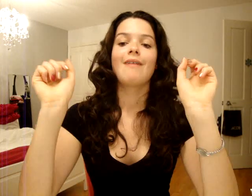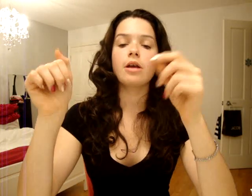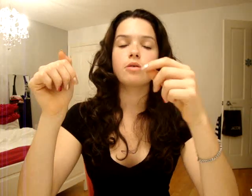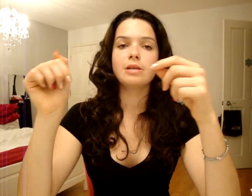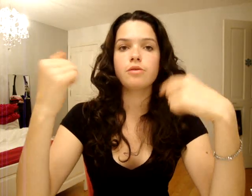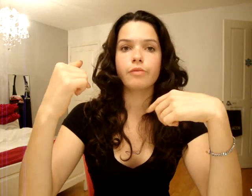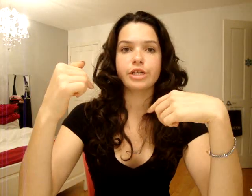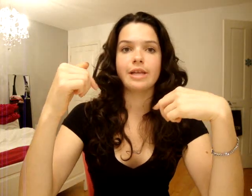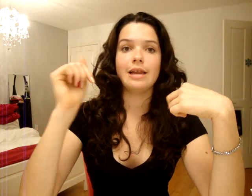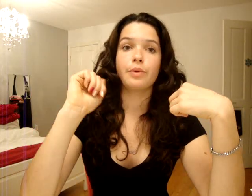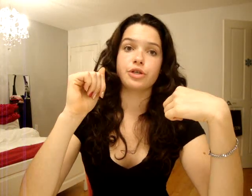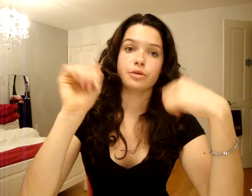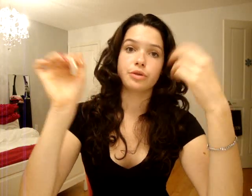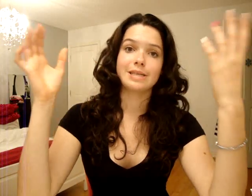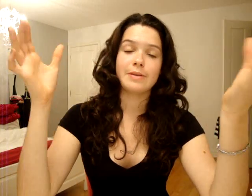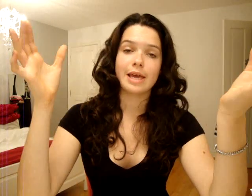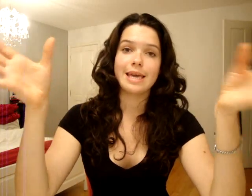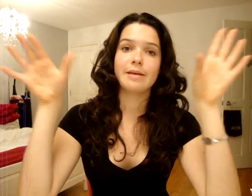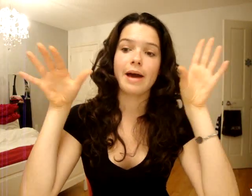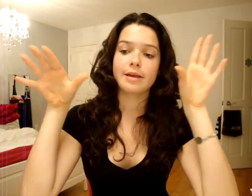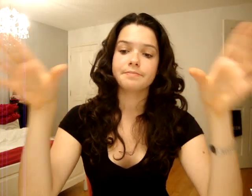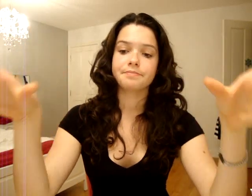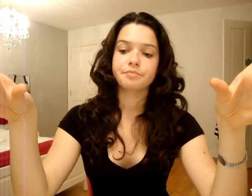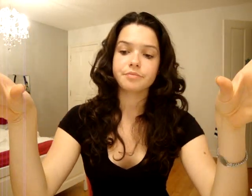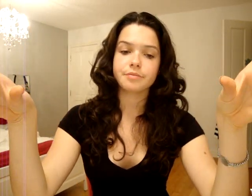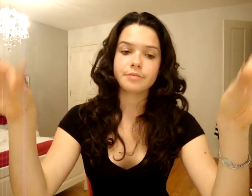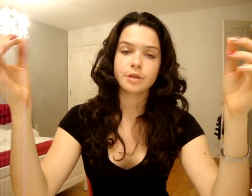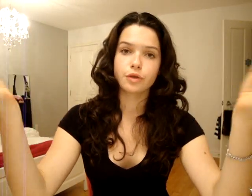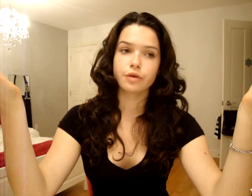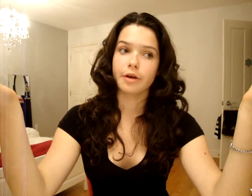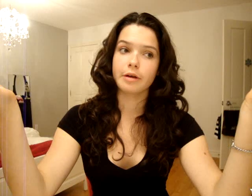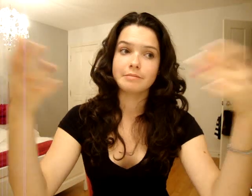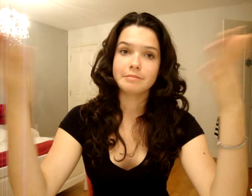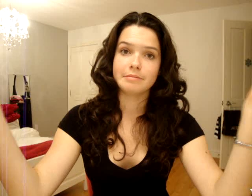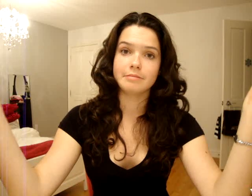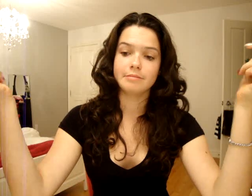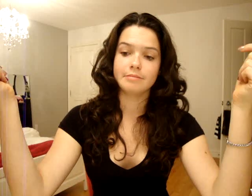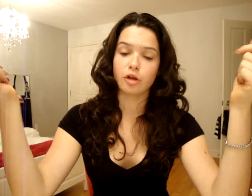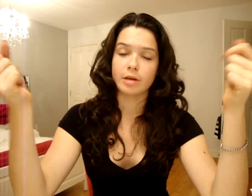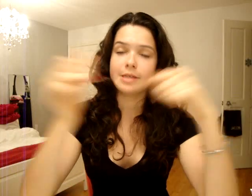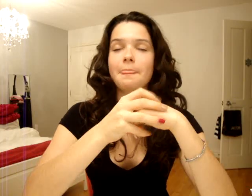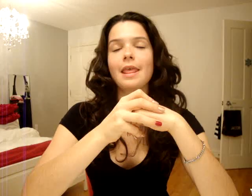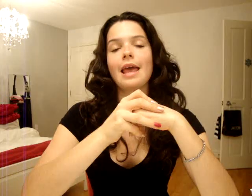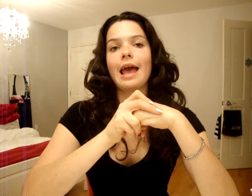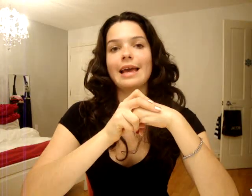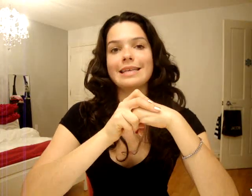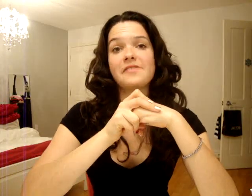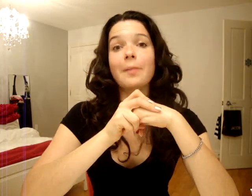Fait que là, au début, moi, j'étais les Rangers. Donc, les Américains qui débarquent sur... En Normandie. Et c'est vraiment